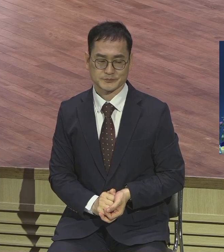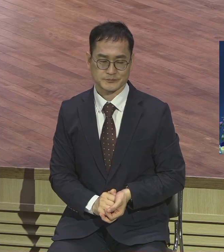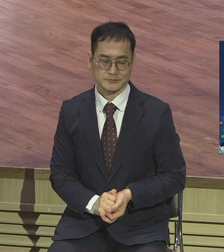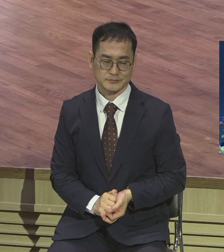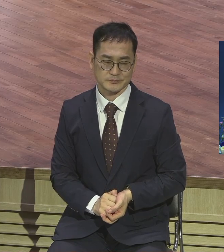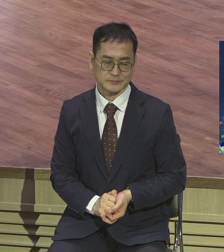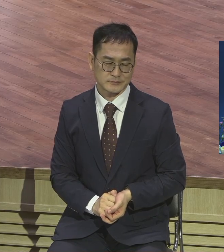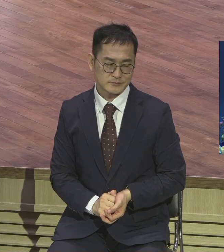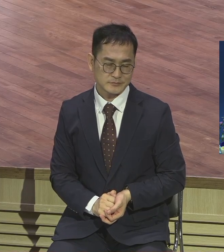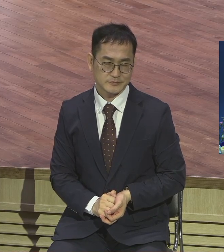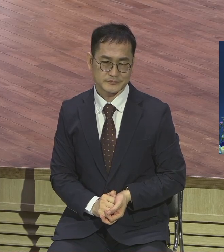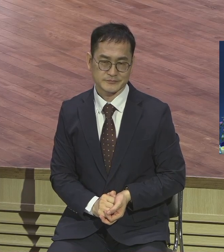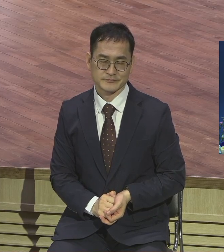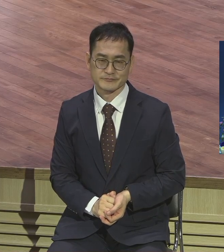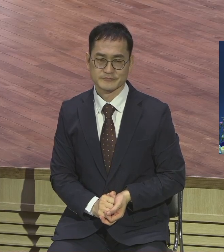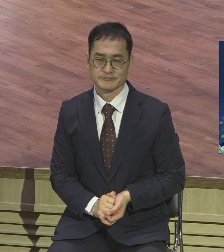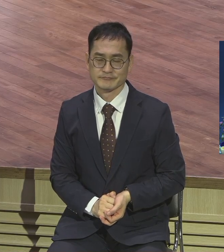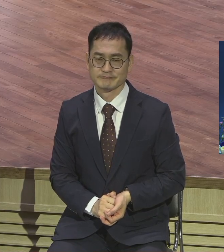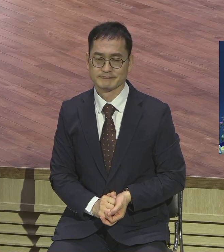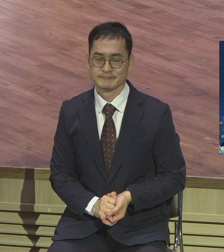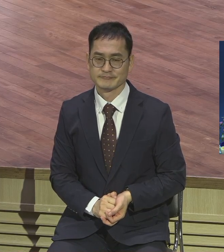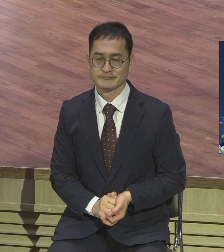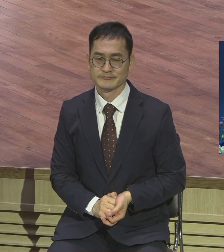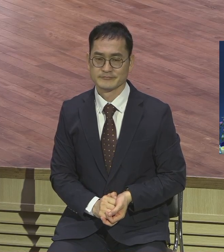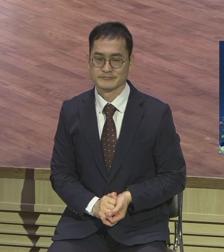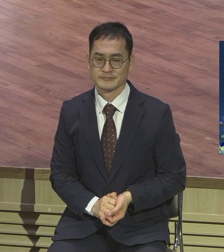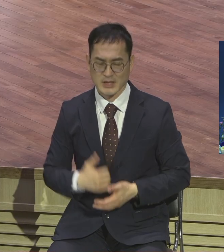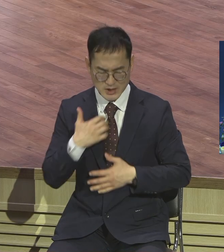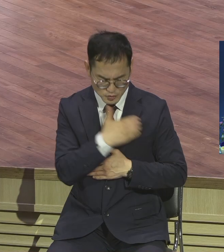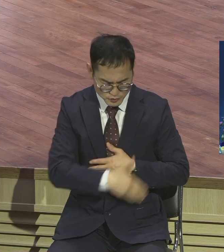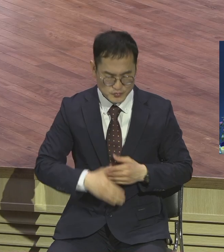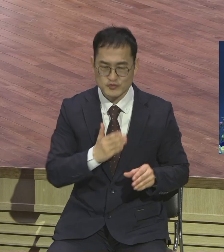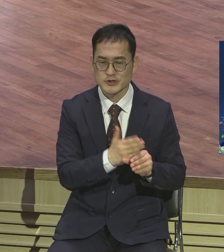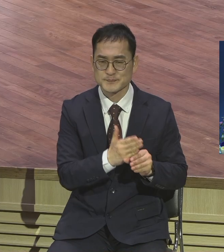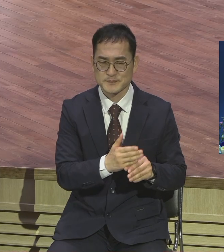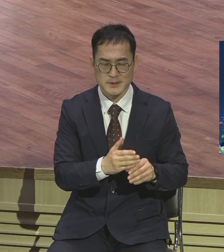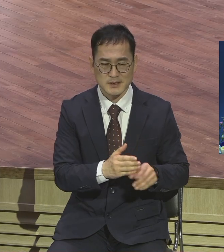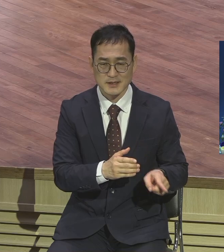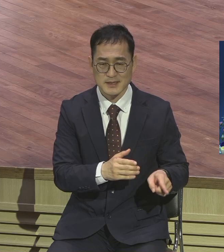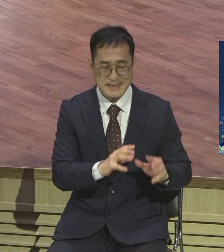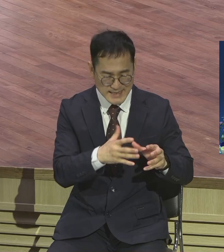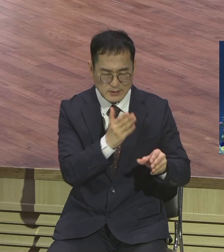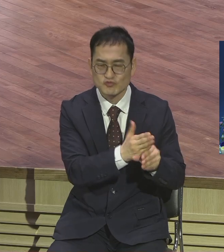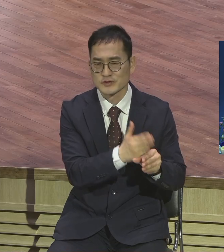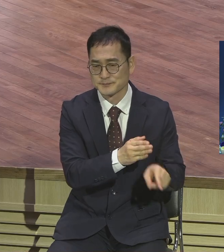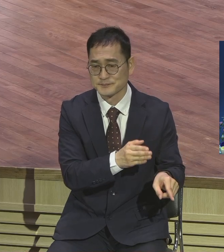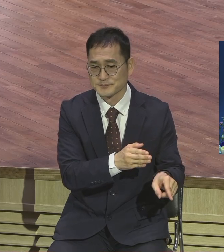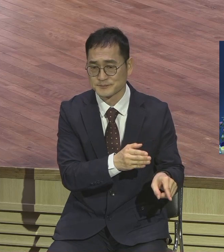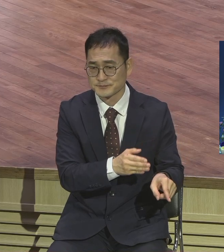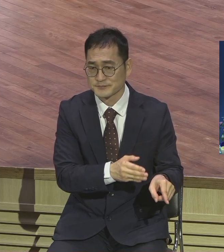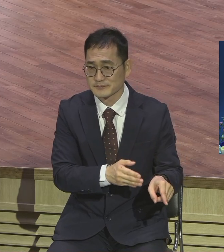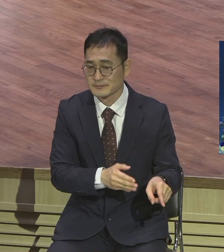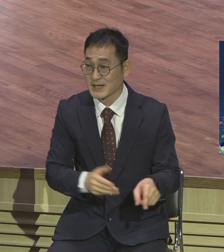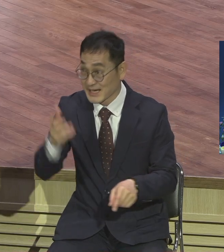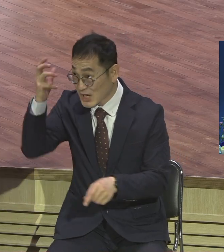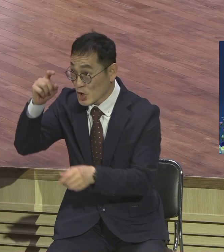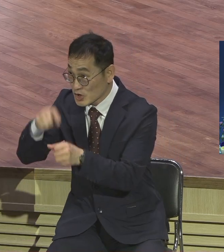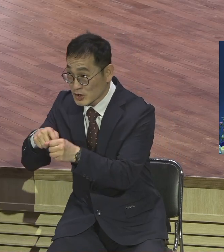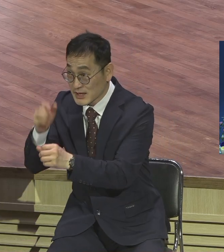말하면 또 육으로 돌아가요 여러분이요 교회 안에 정신 빠짝짝하시기 바랍니다 영적인 사람이 되라고 인사시킬 때 이유가